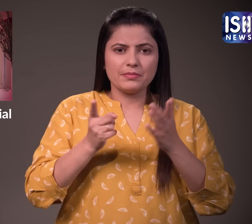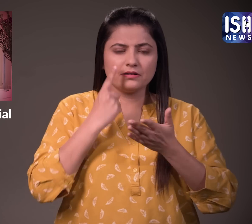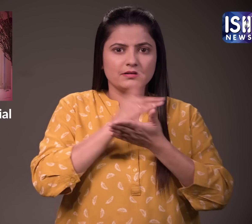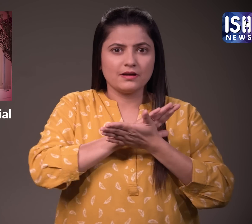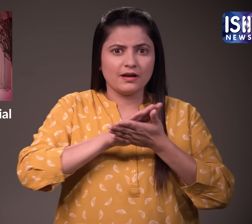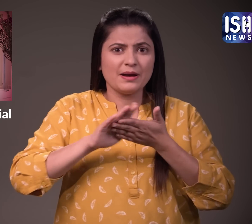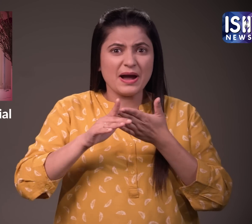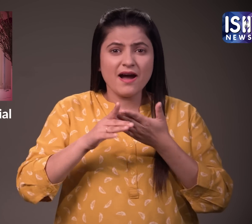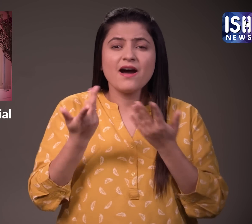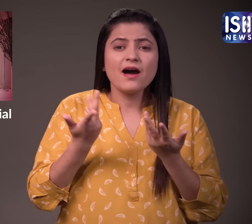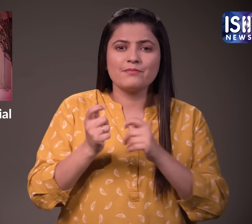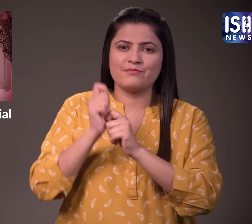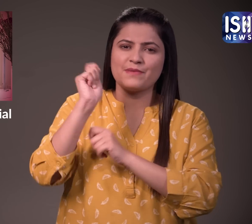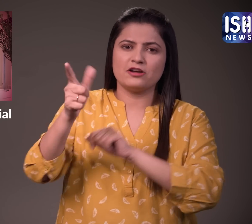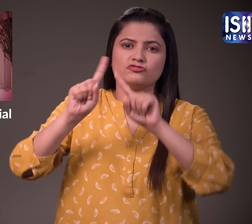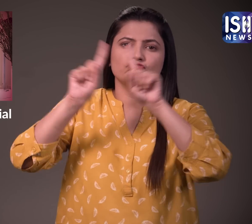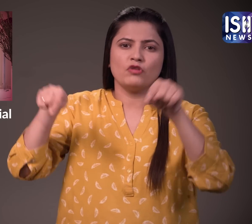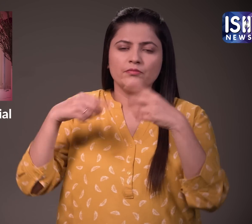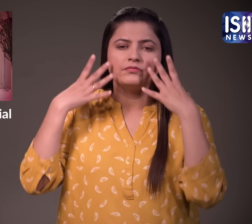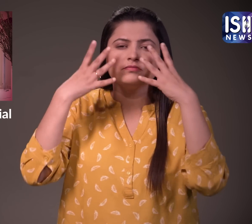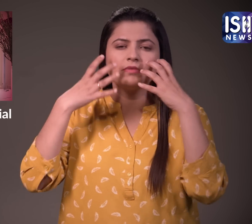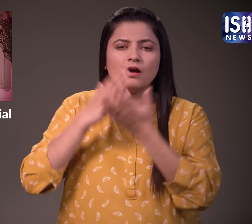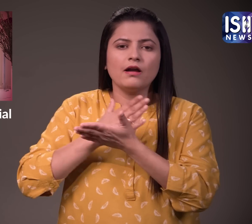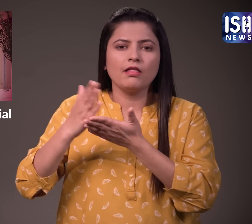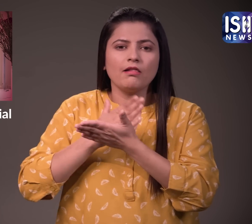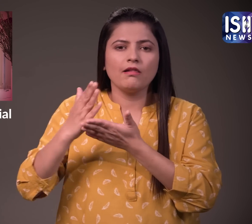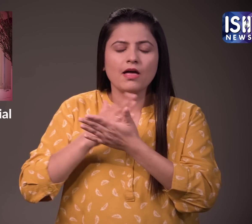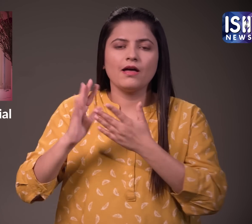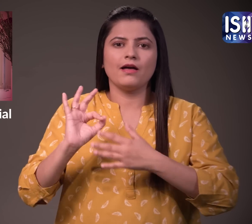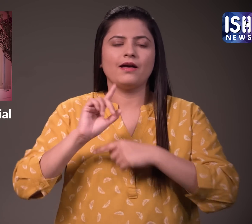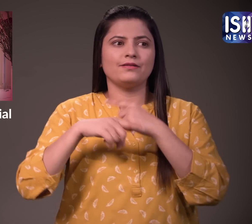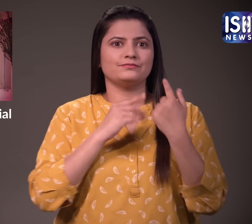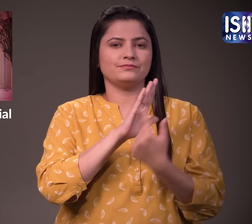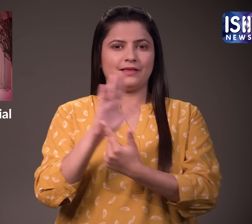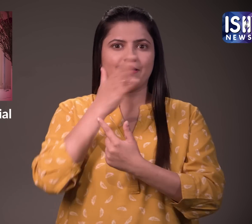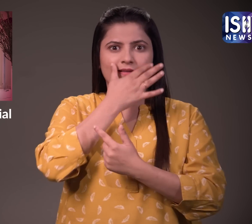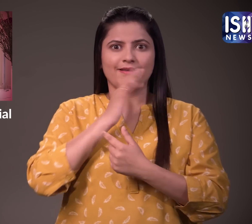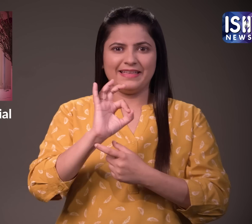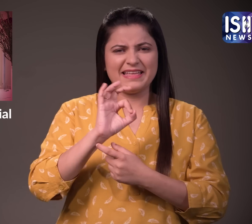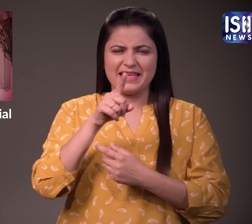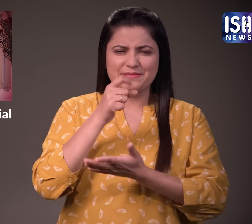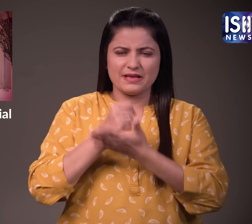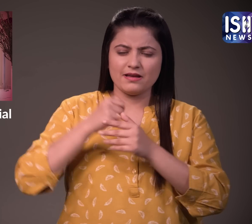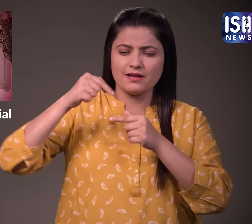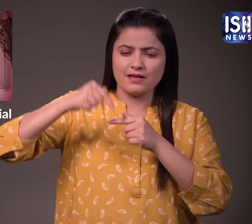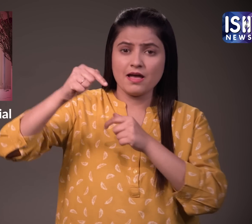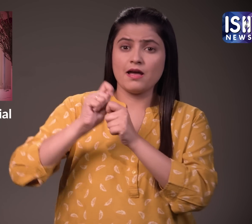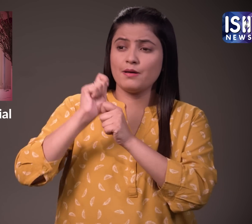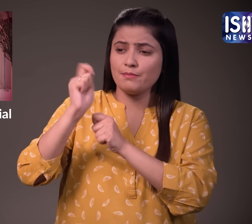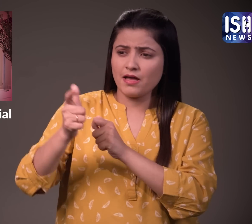इसलिए चमकती तवचा पाने के लिए आप सलून में regular facial कराने के लिए मोटी रकम खर्च करते हैं जब आप घर